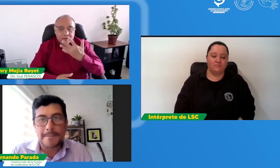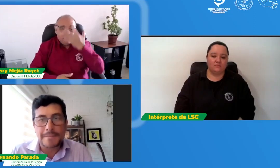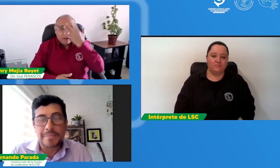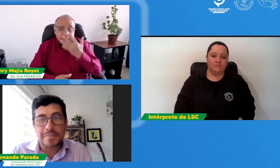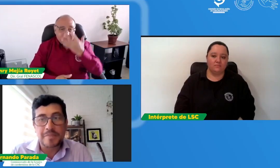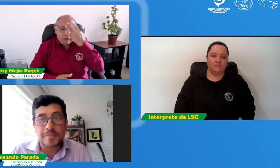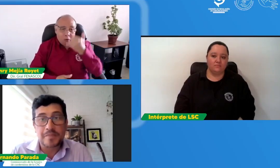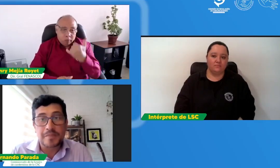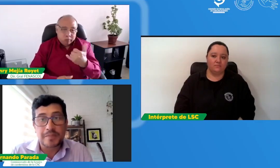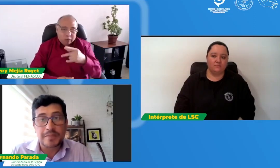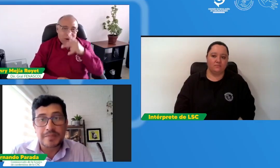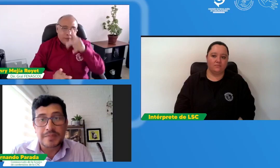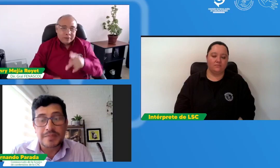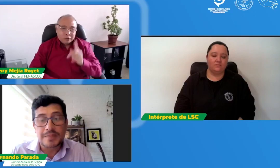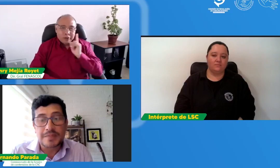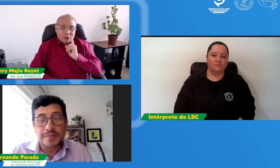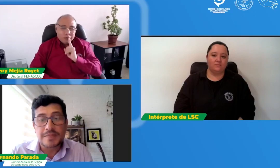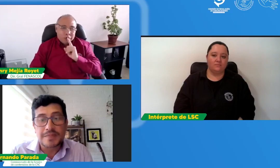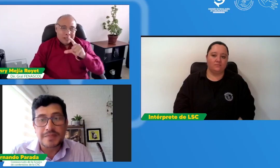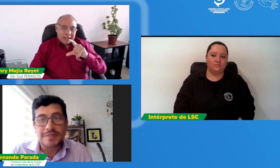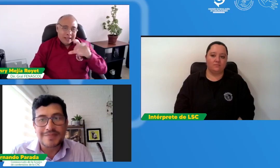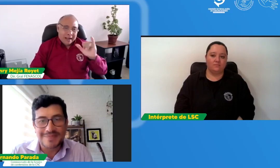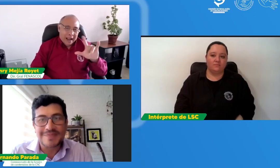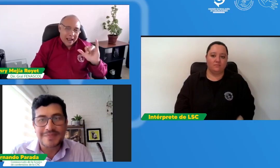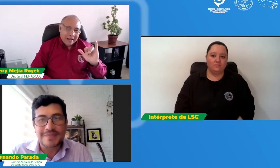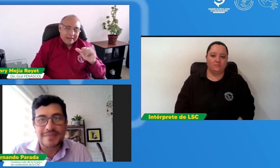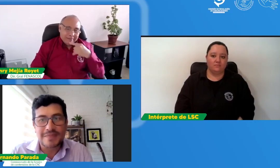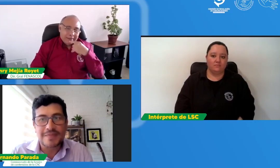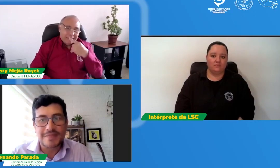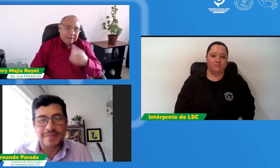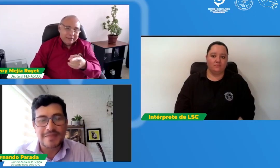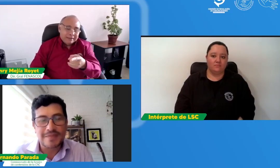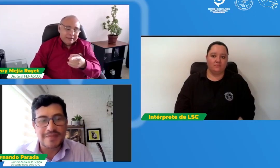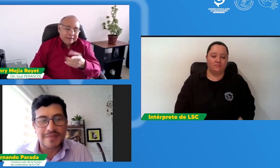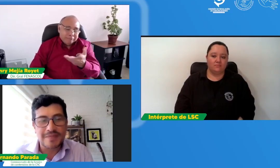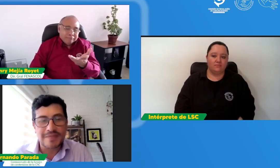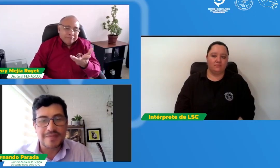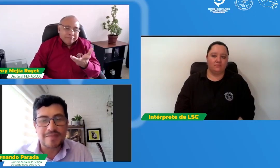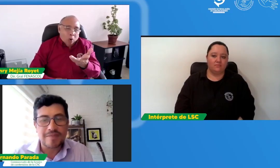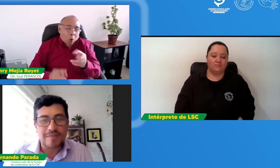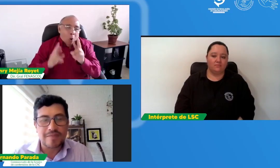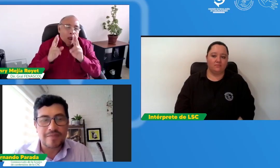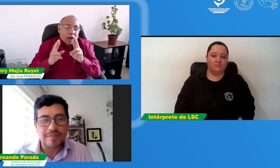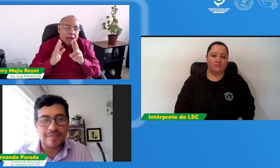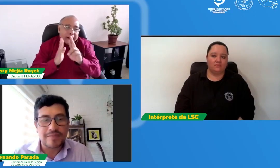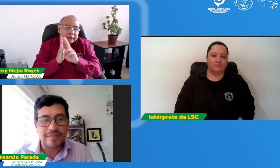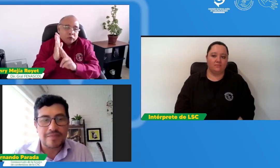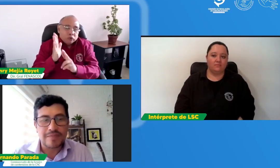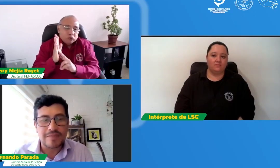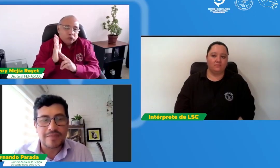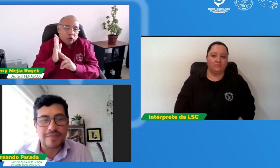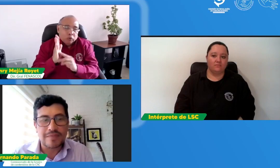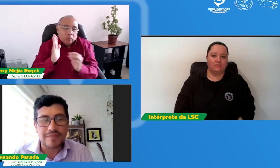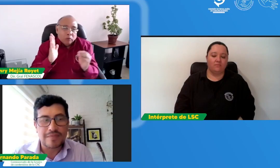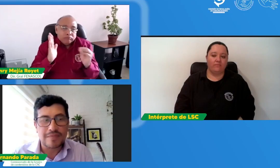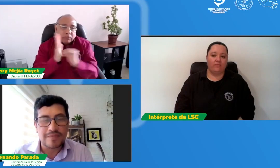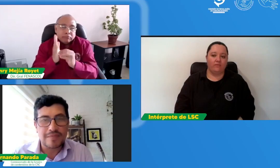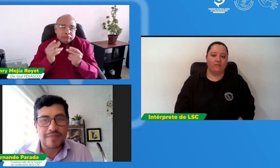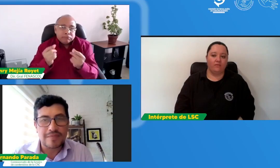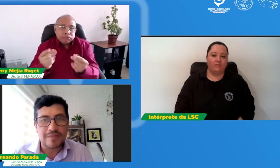documentar se pueda comentar vemos una persona de Cali dice que ojalá